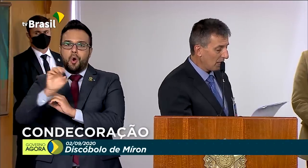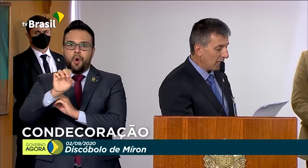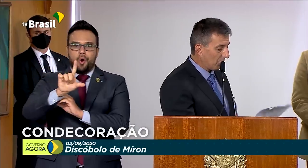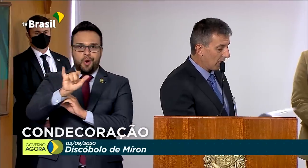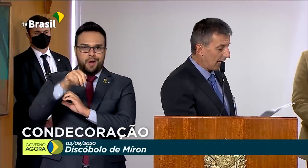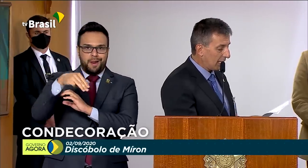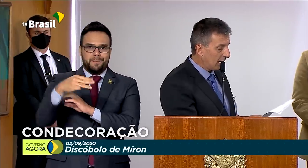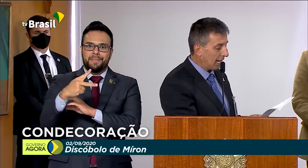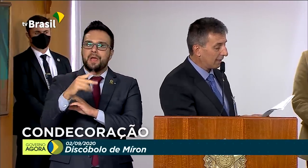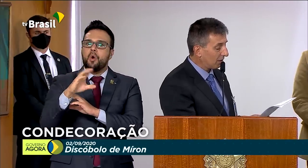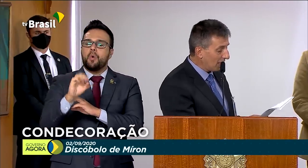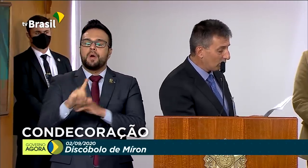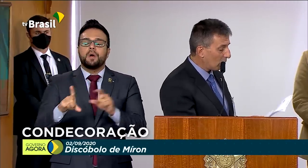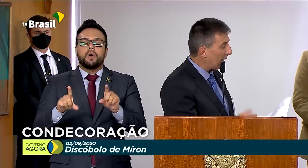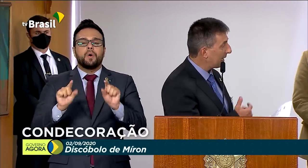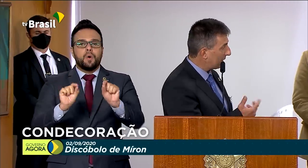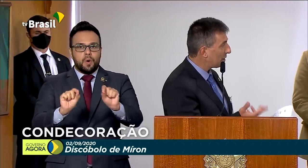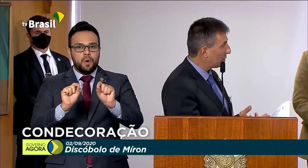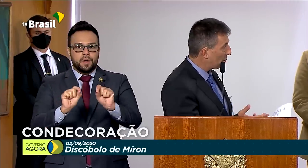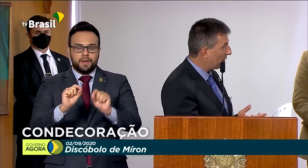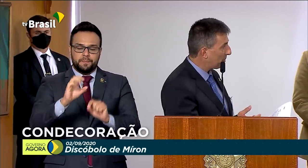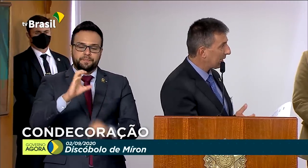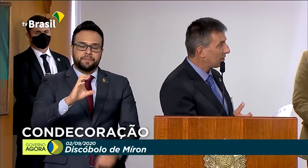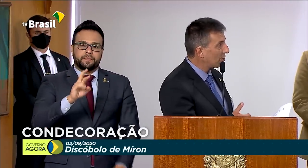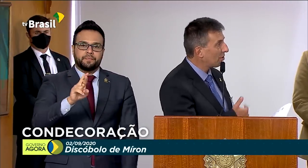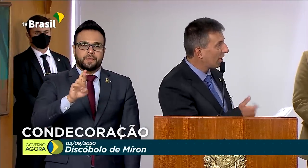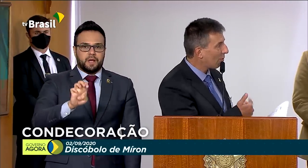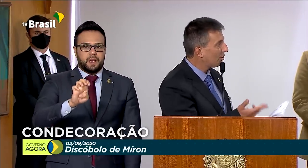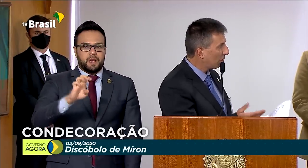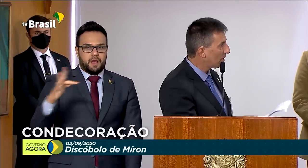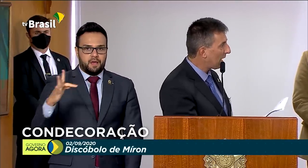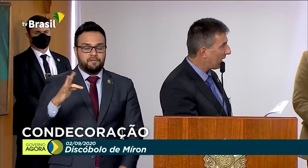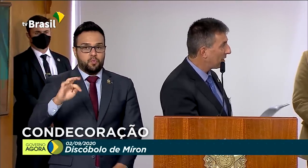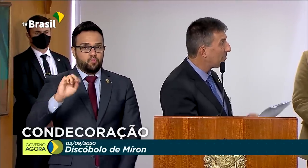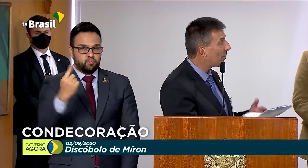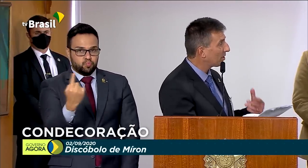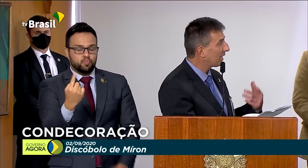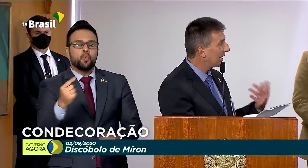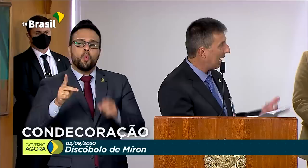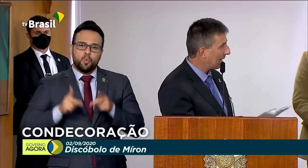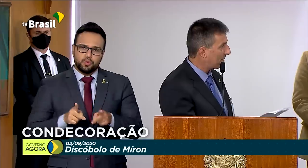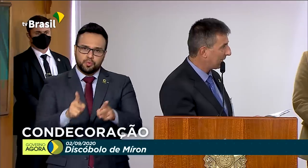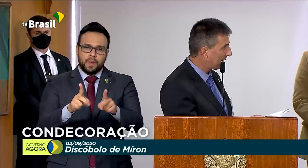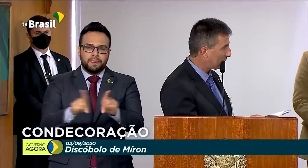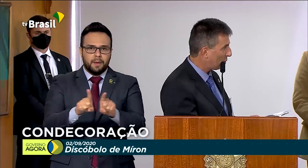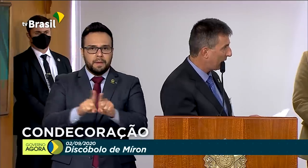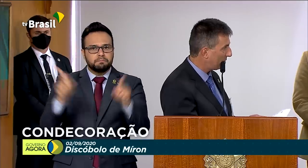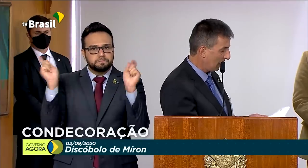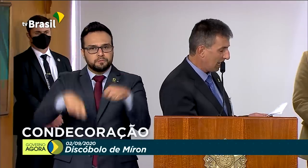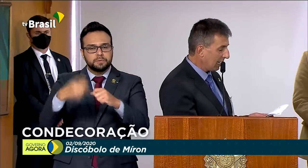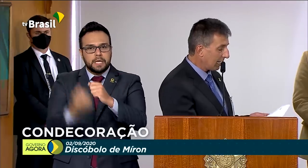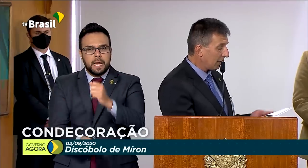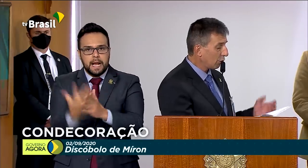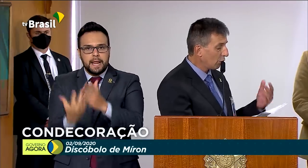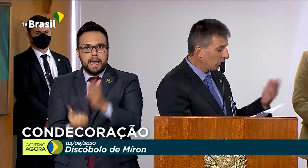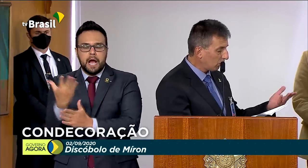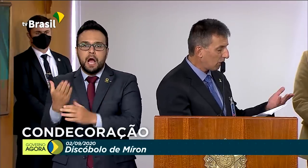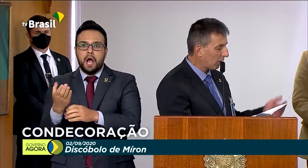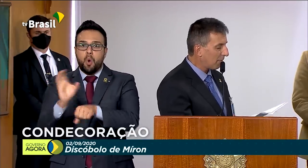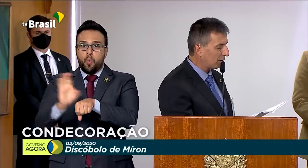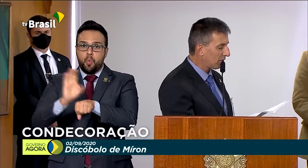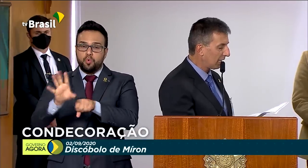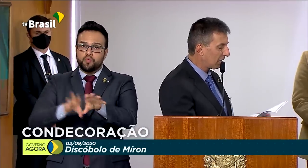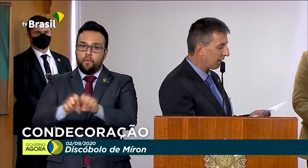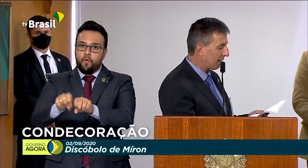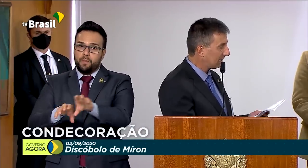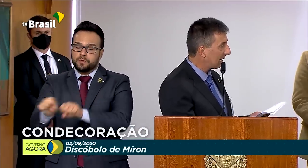CREF1 está aqui atento a essas questões para que a gente dê continuidade e possa criar capacitações junto